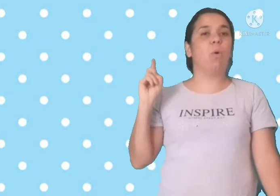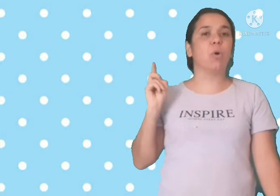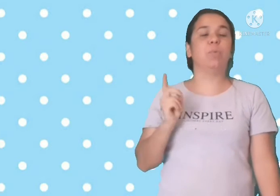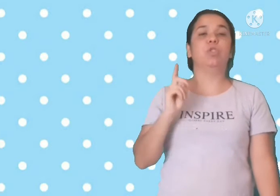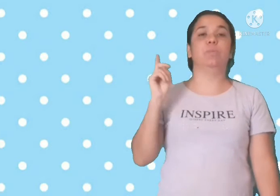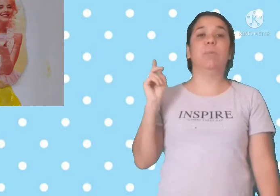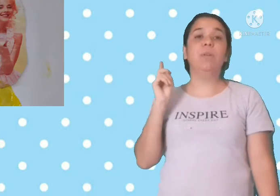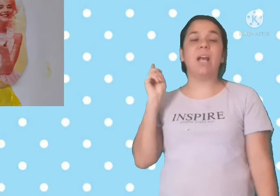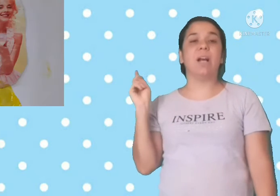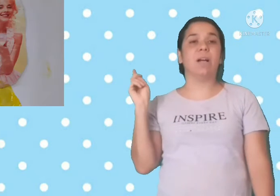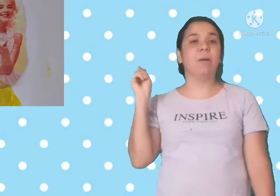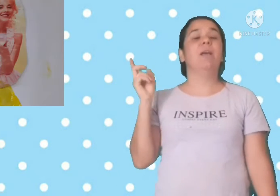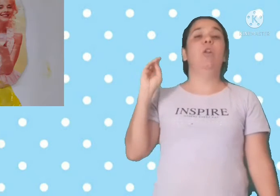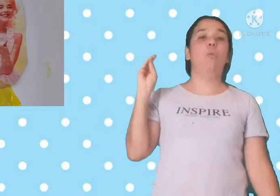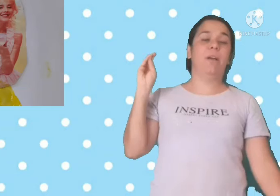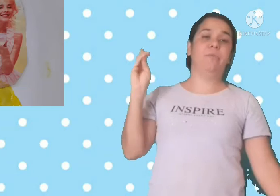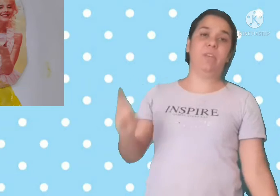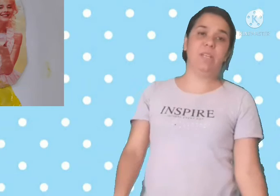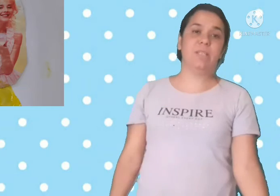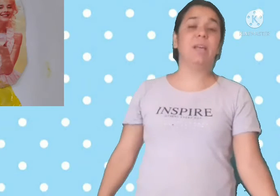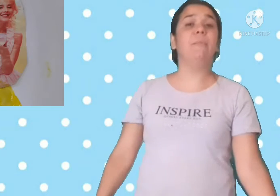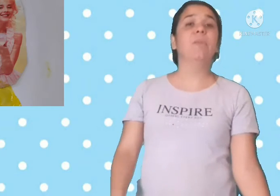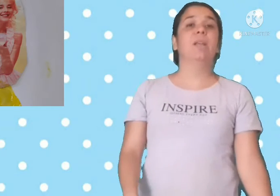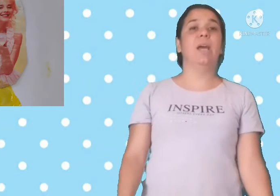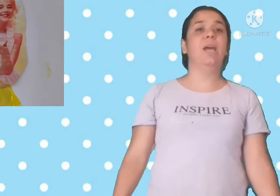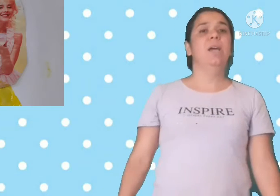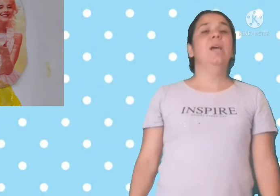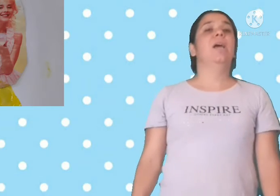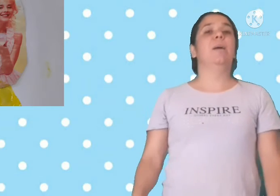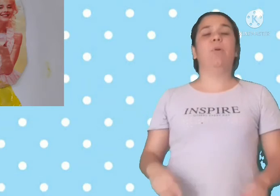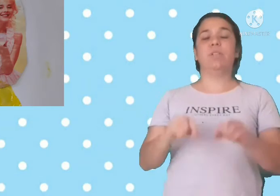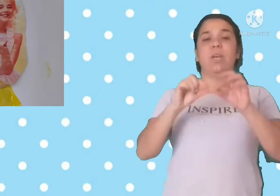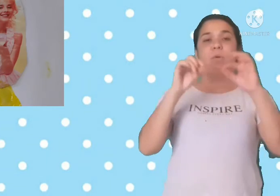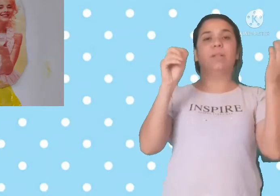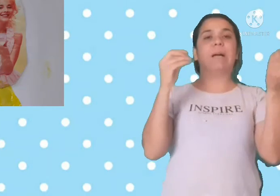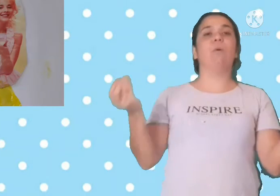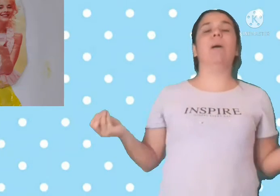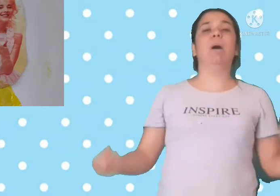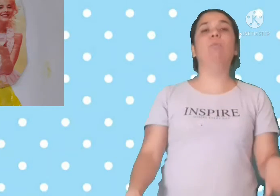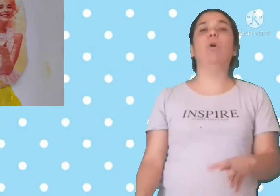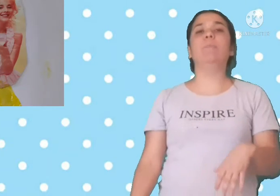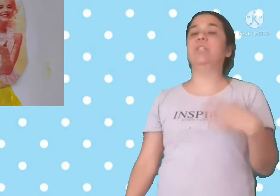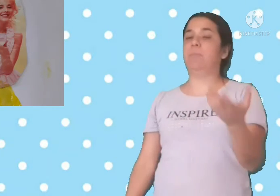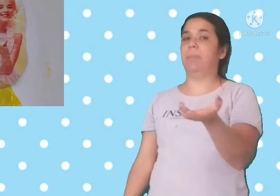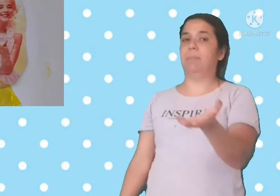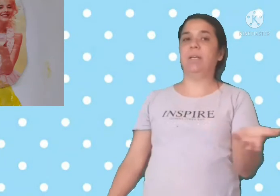corpo de uma mulher, numa revista. Pode recortar com a mão, ou pedir para a mamãe